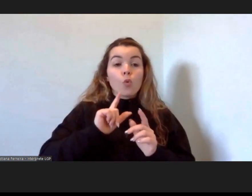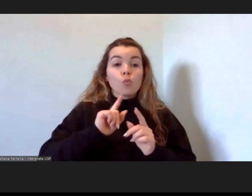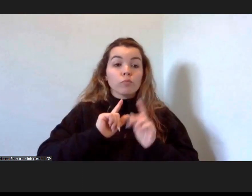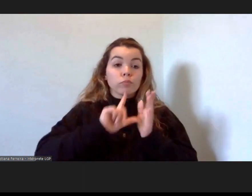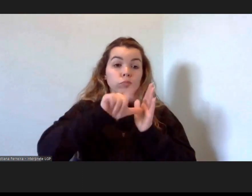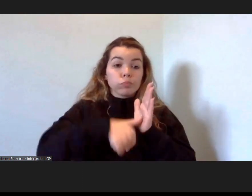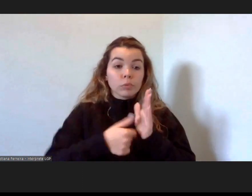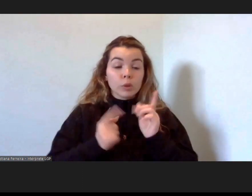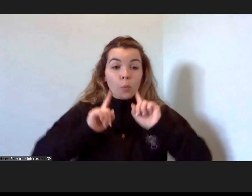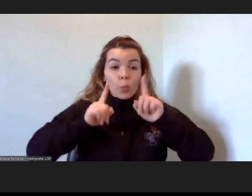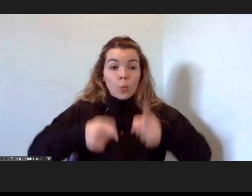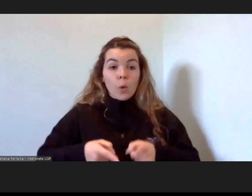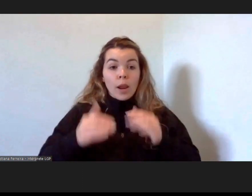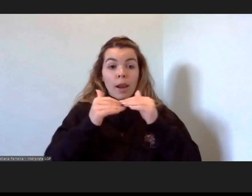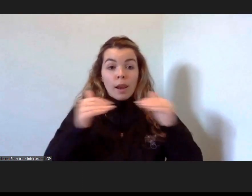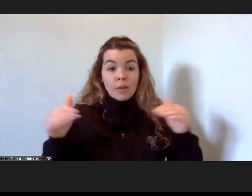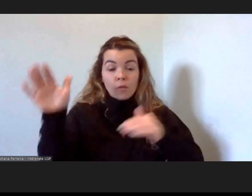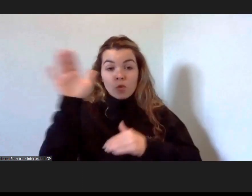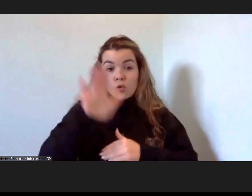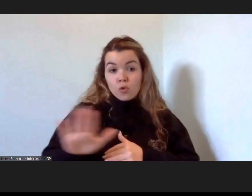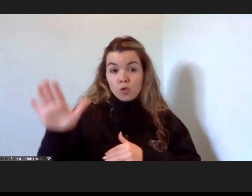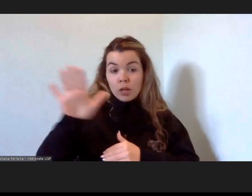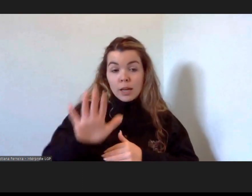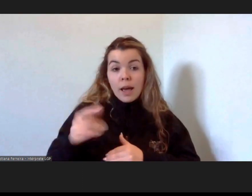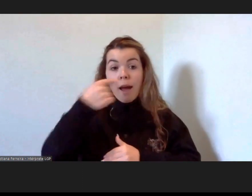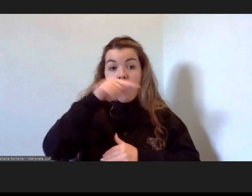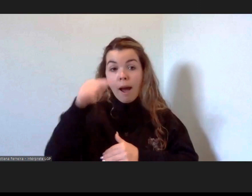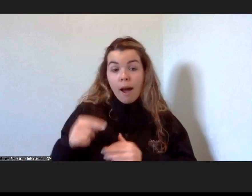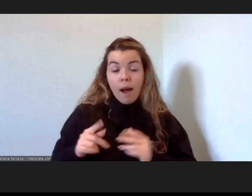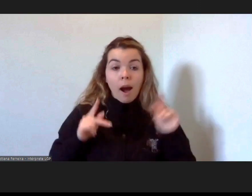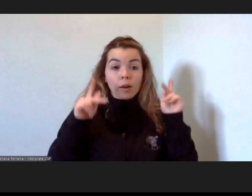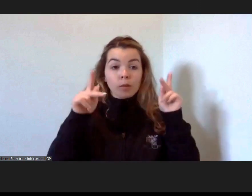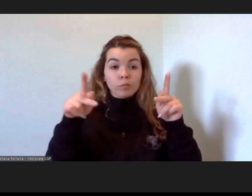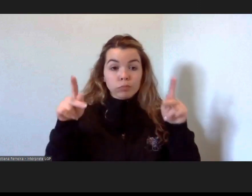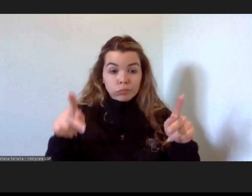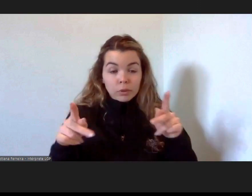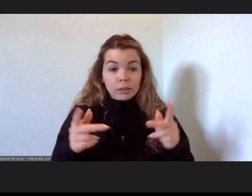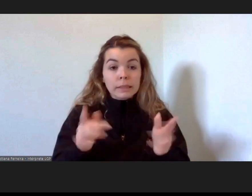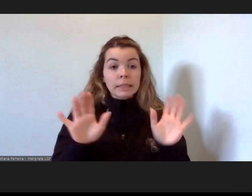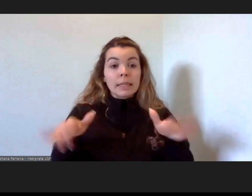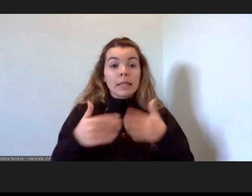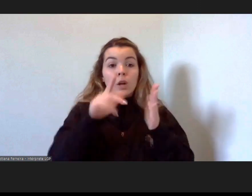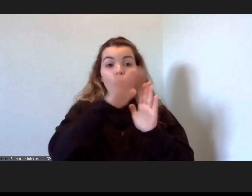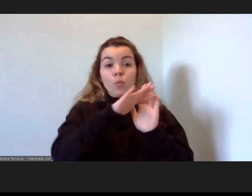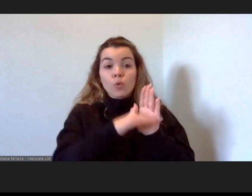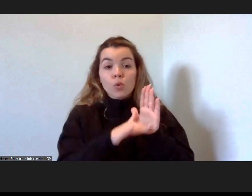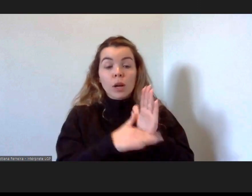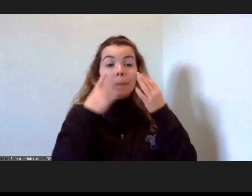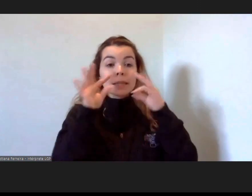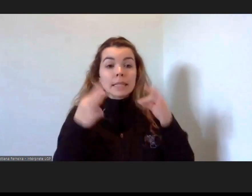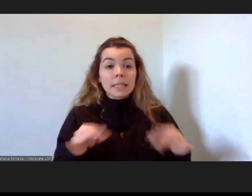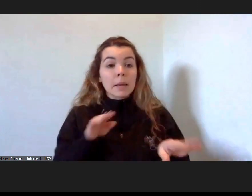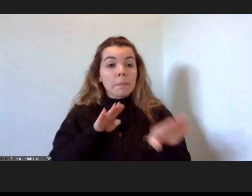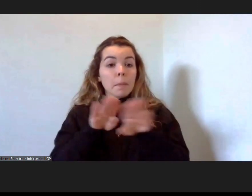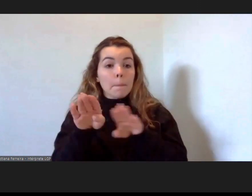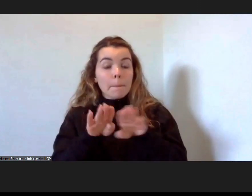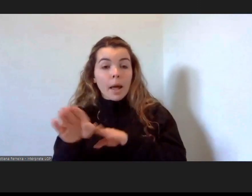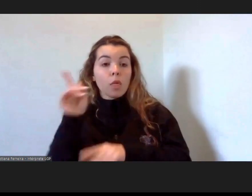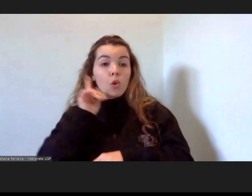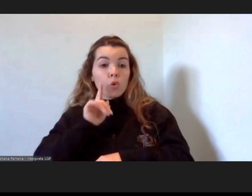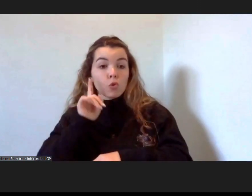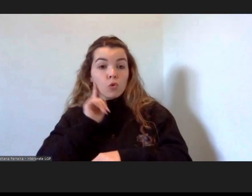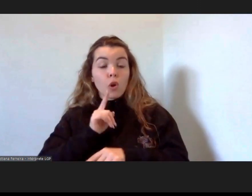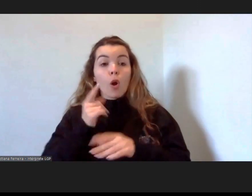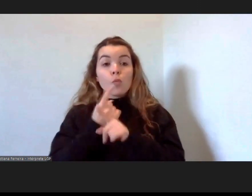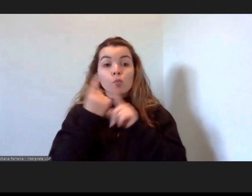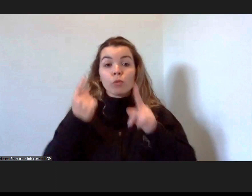é, de facto, que há uma metodologia e que é um programa simples, prático e útil, porque realmente